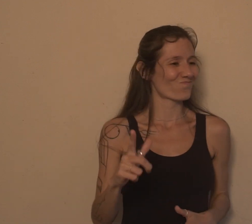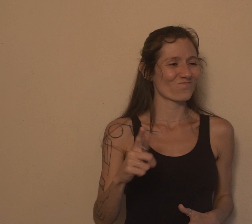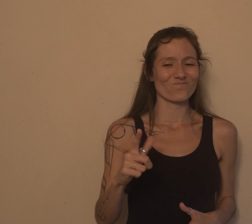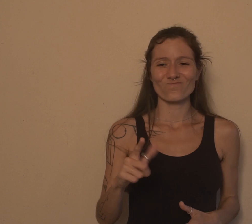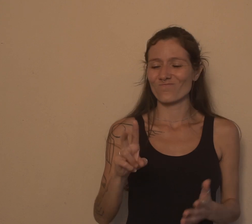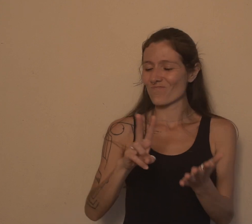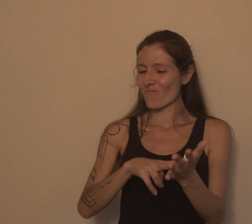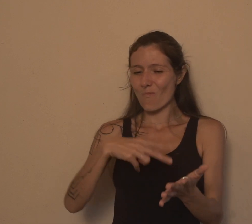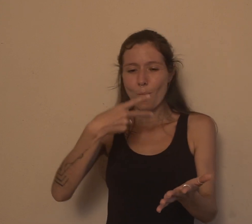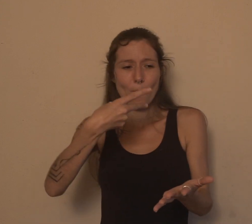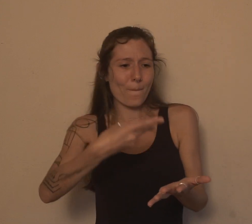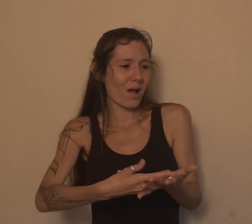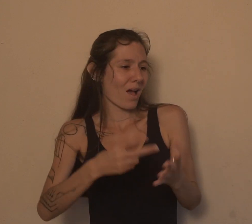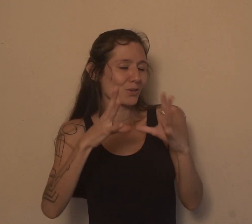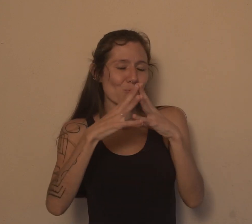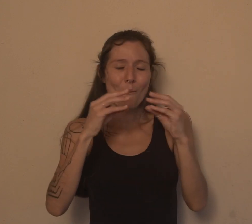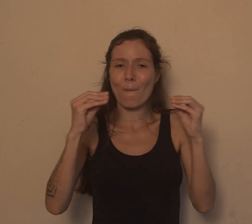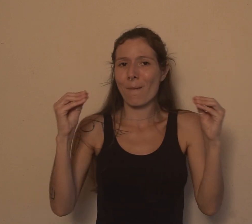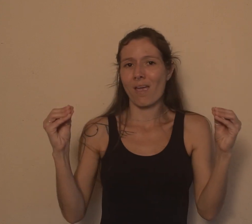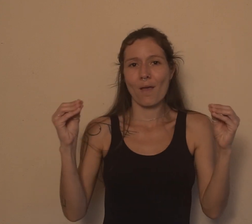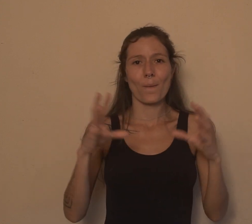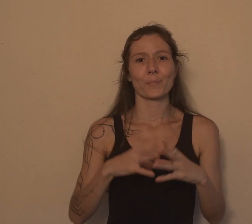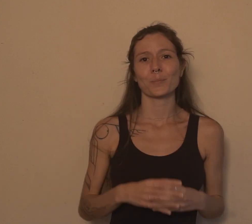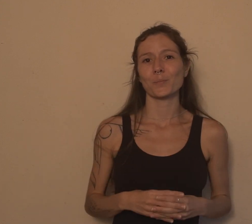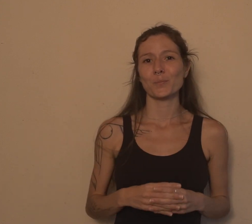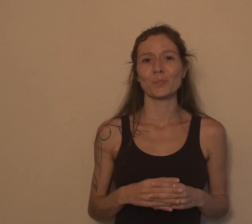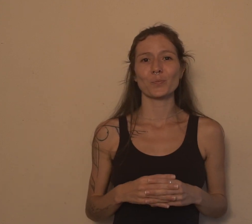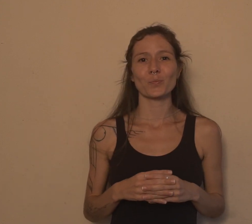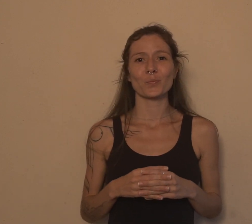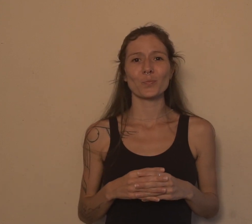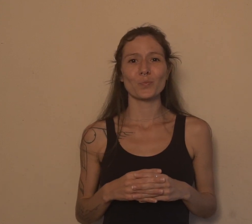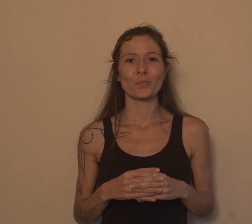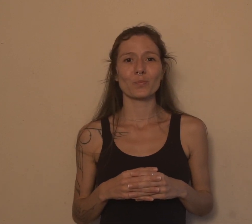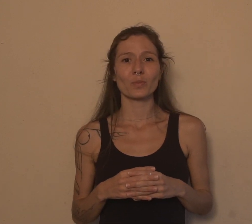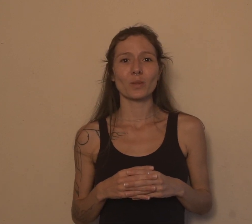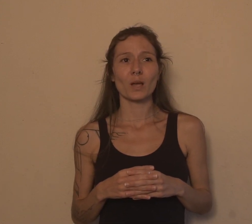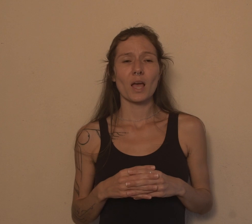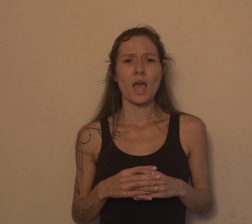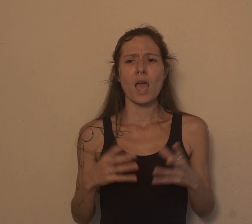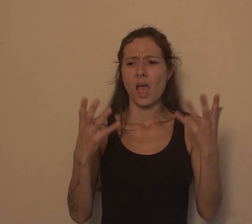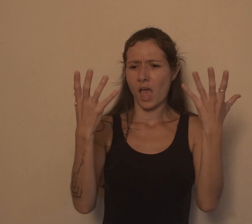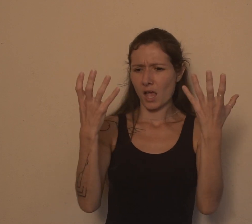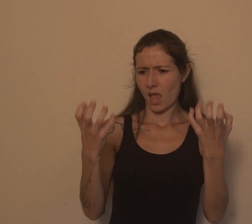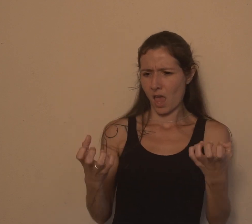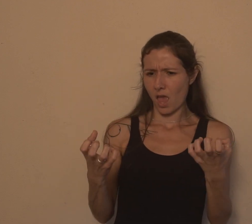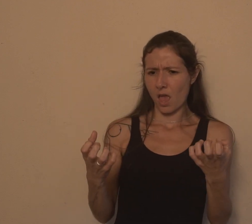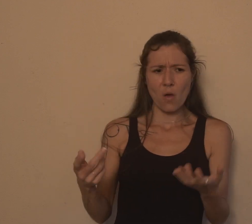Às vezes, até já tentei arranjar algum morro, alguma pessoa nova, né, para me ensinar,